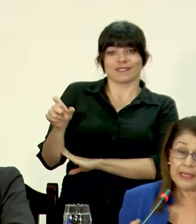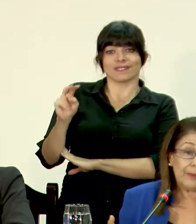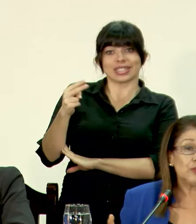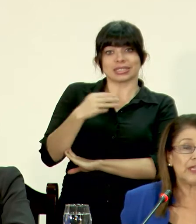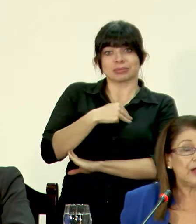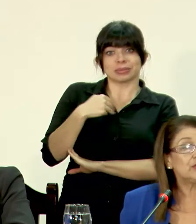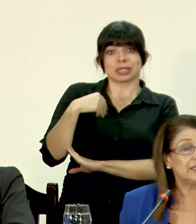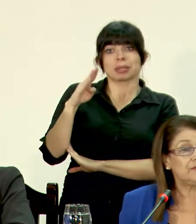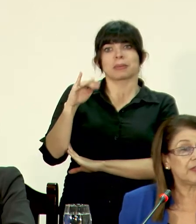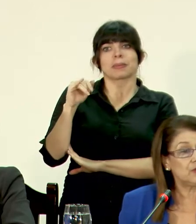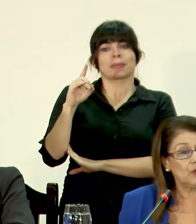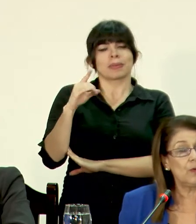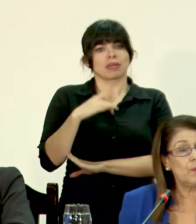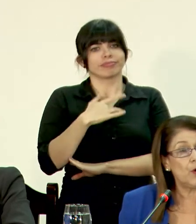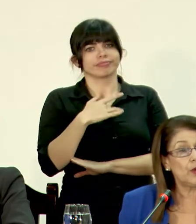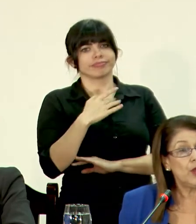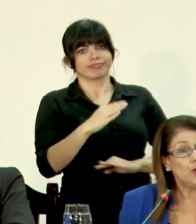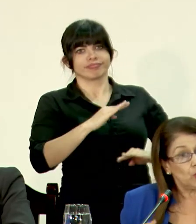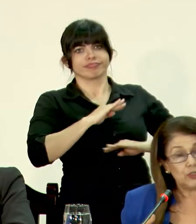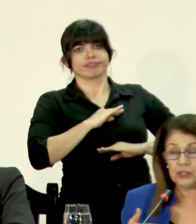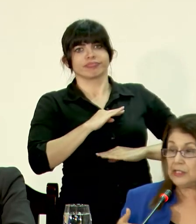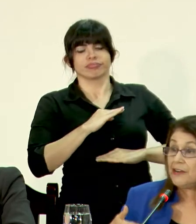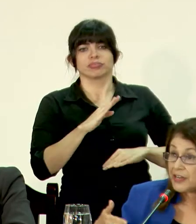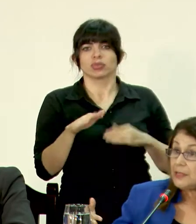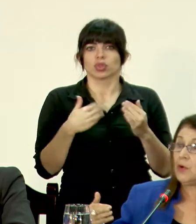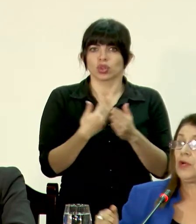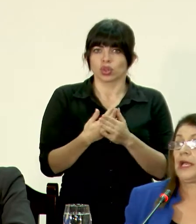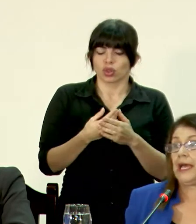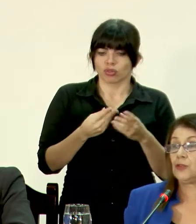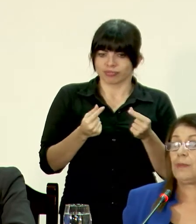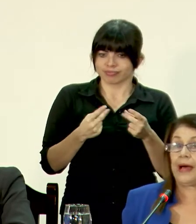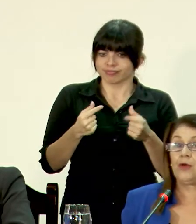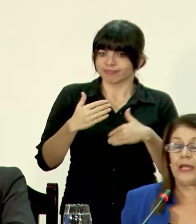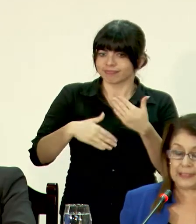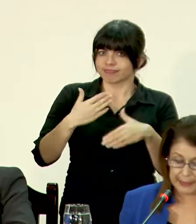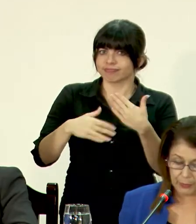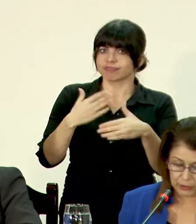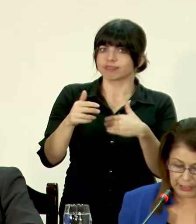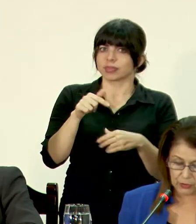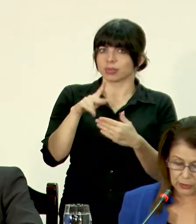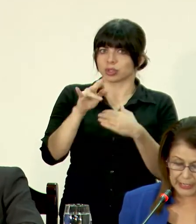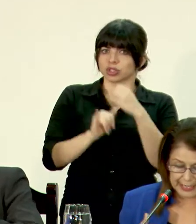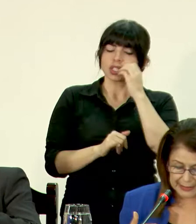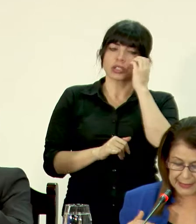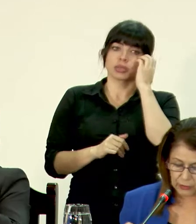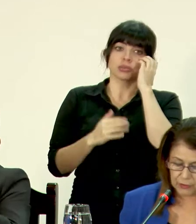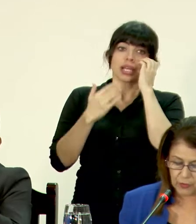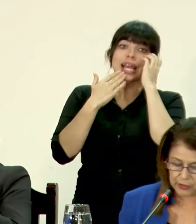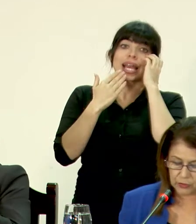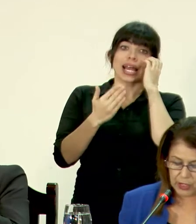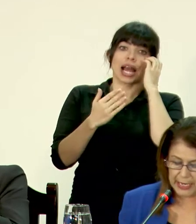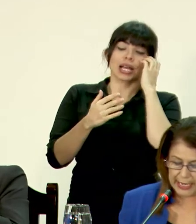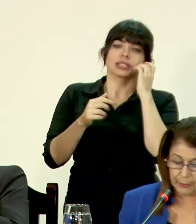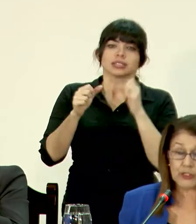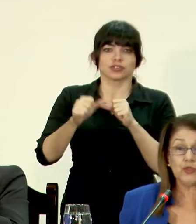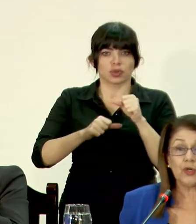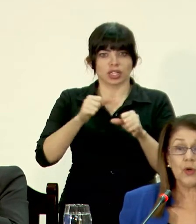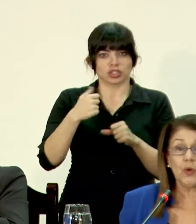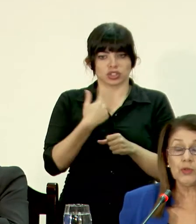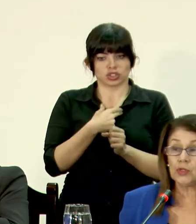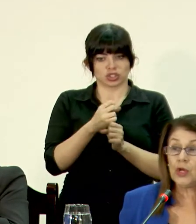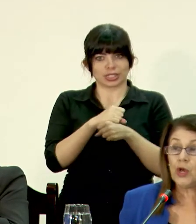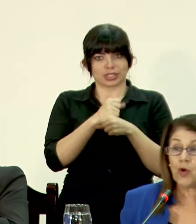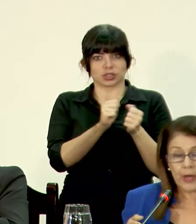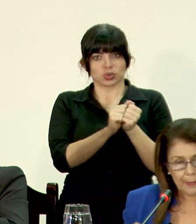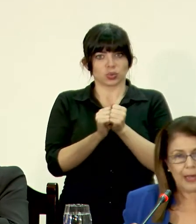el BID ha mostrado satisfacción por el ritmo que ha tomado este proyecto, gracias a los esfuerzos que hemos hecho